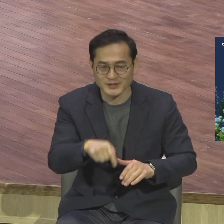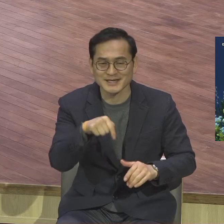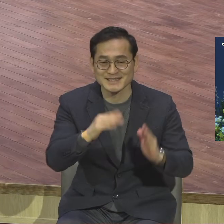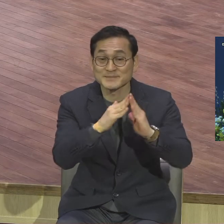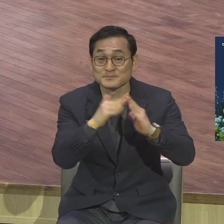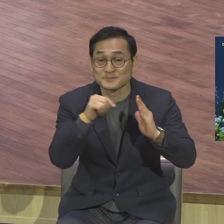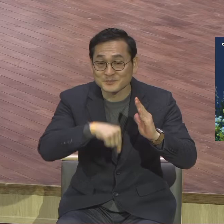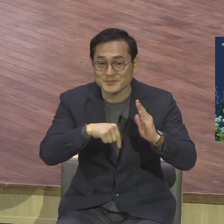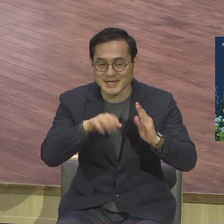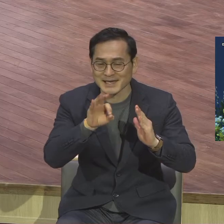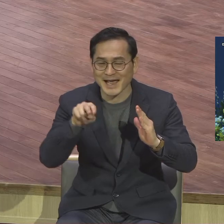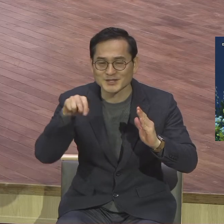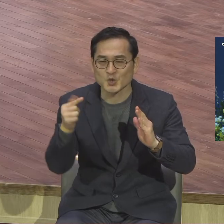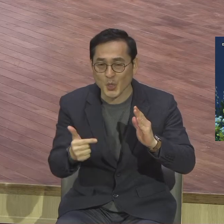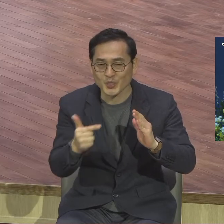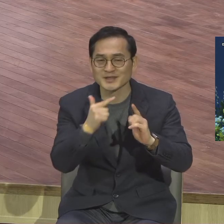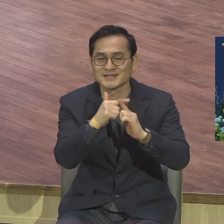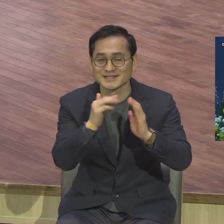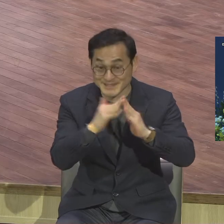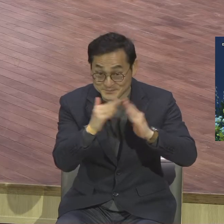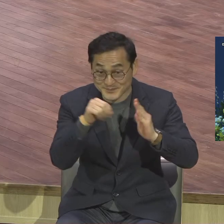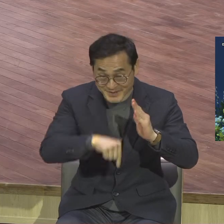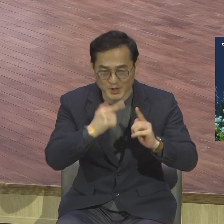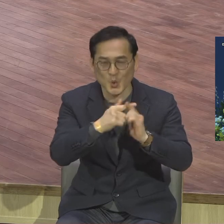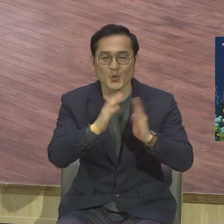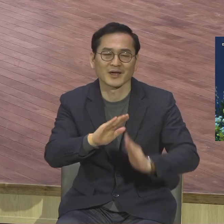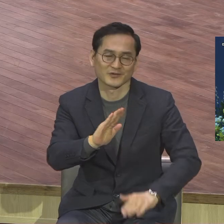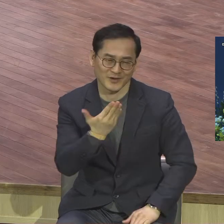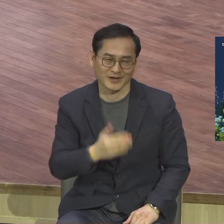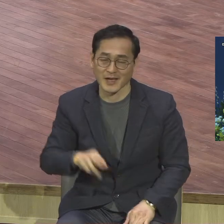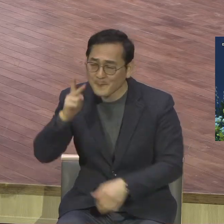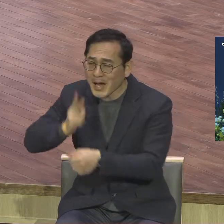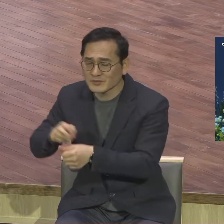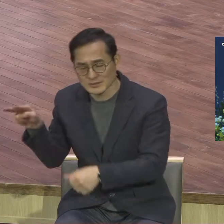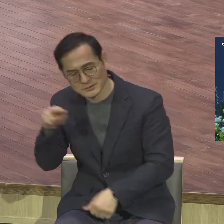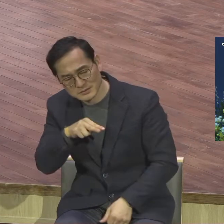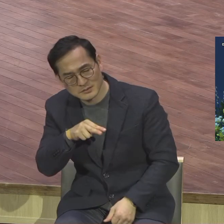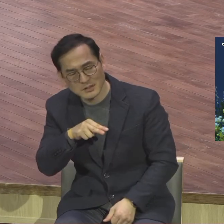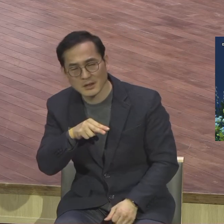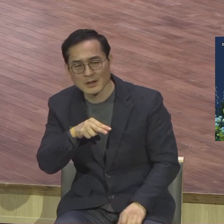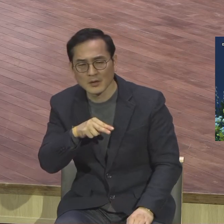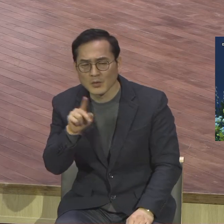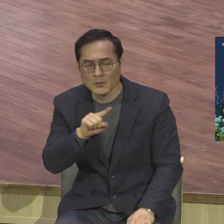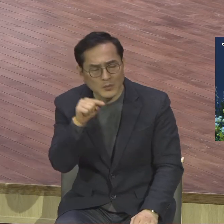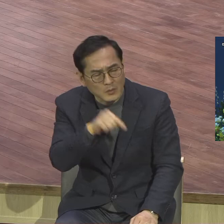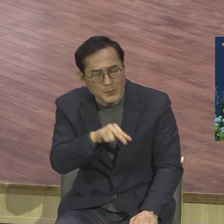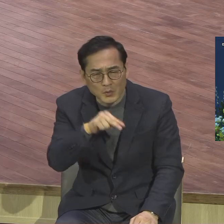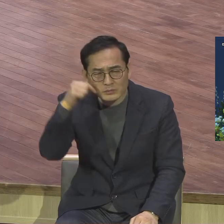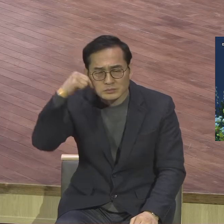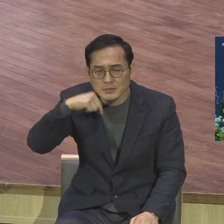것입니다 이때 바울의 심정이 어떠했겠느냐 마치 갓난